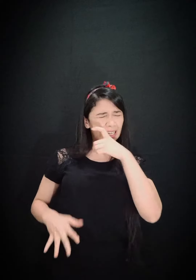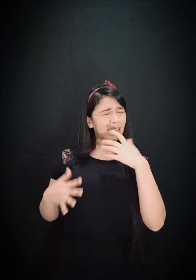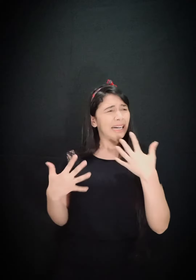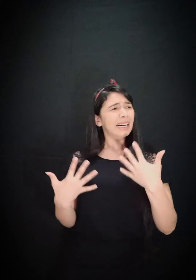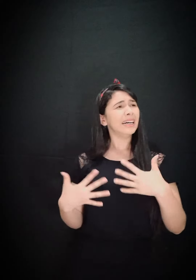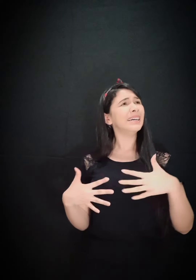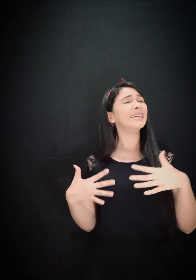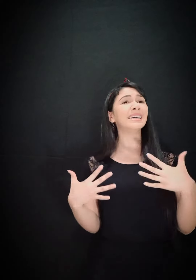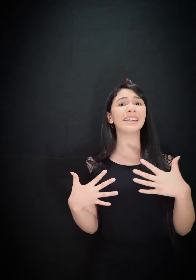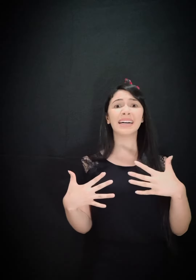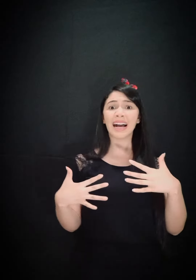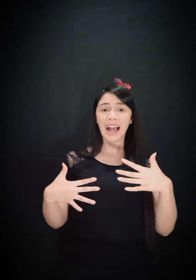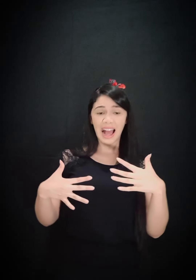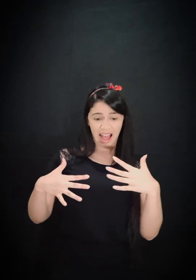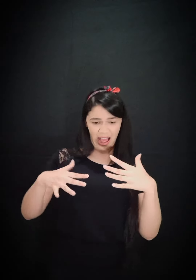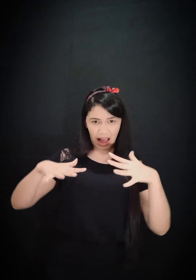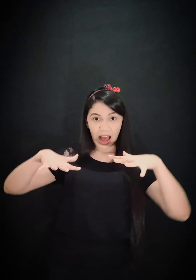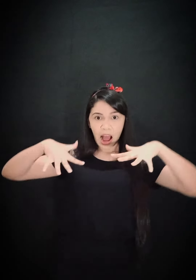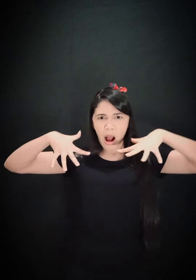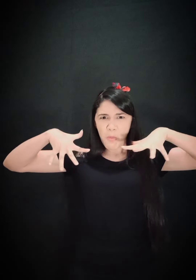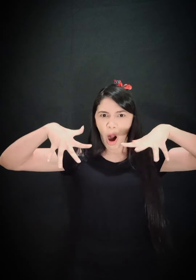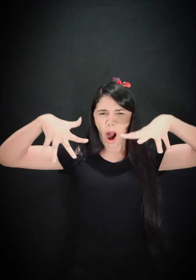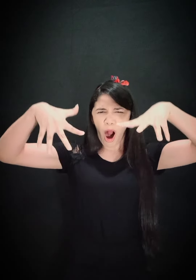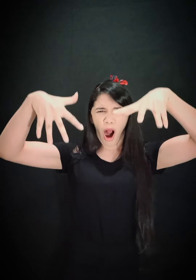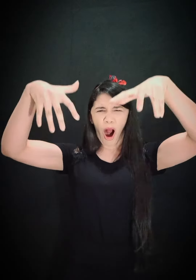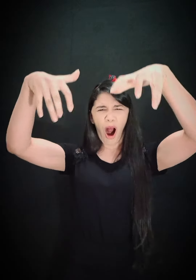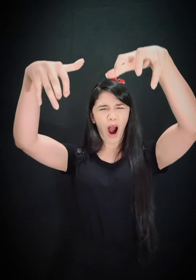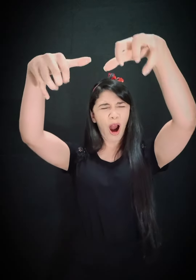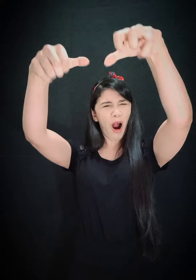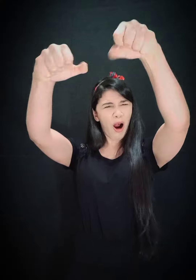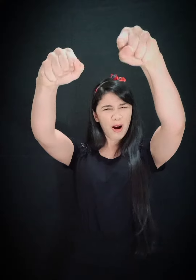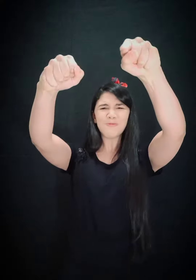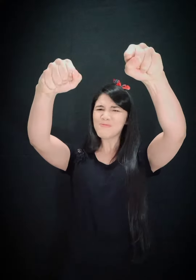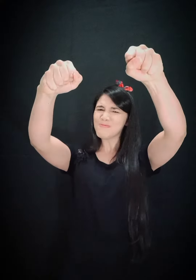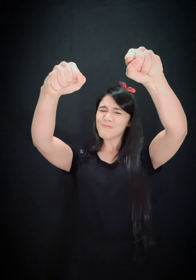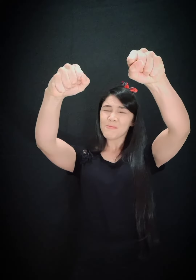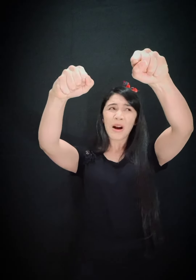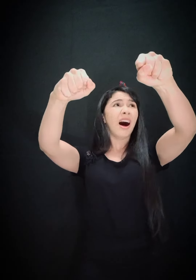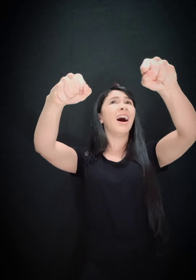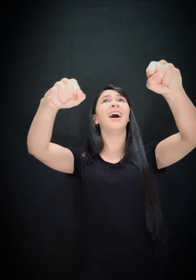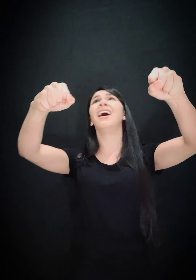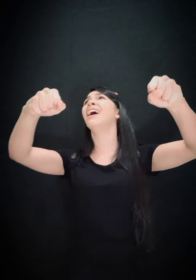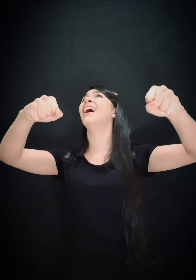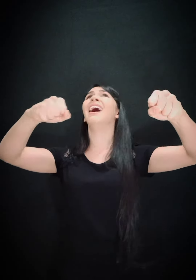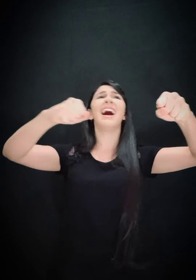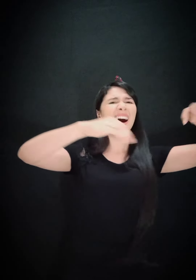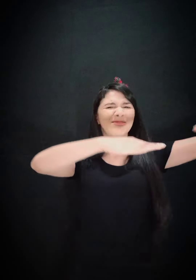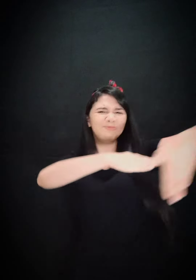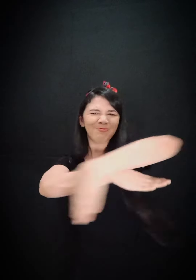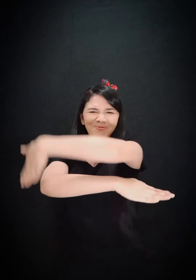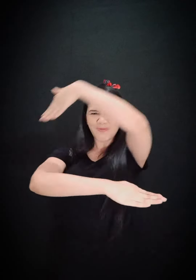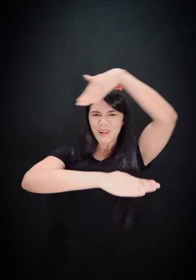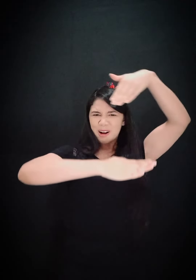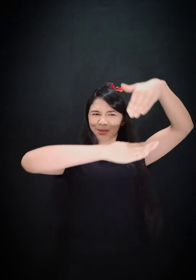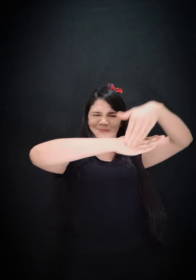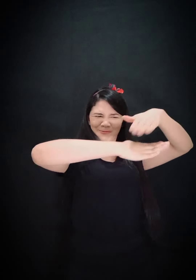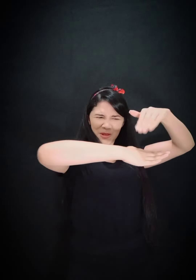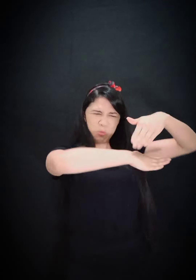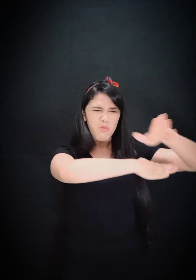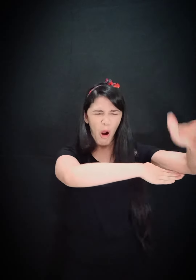noite espanto terás Se do escudo da fé